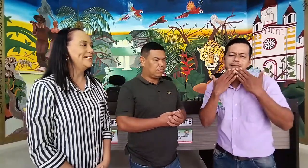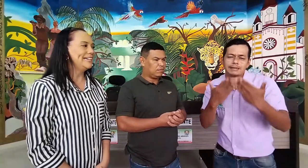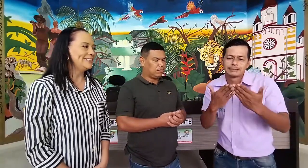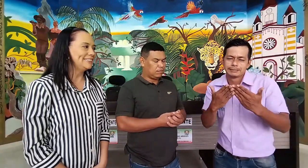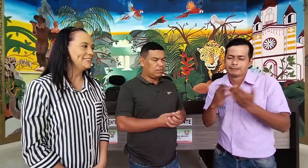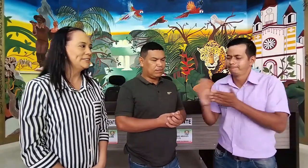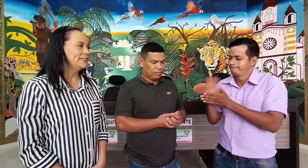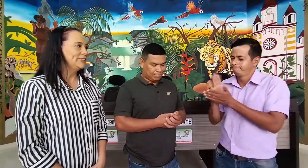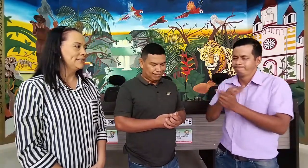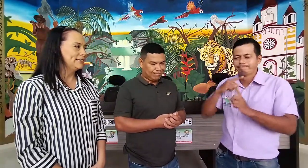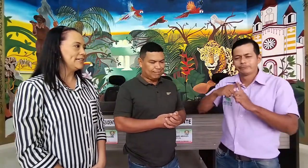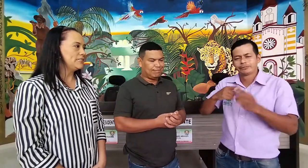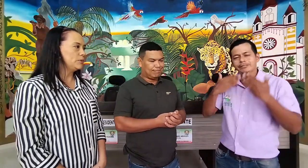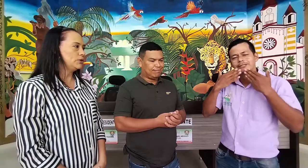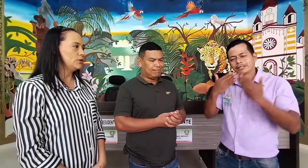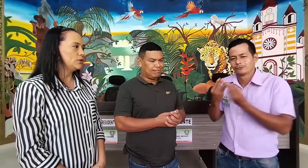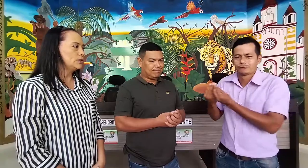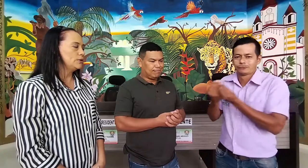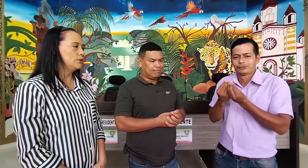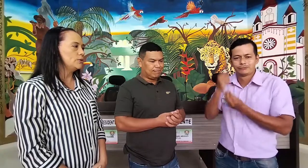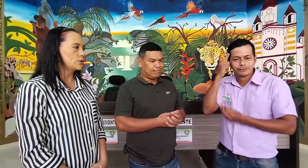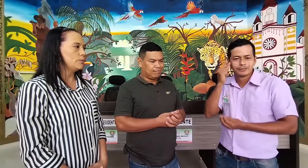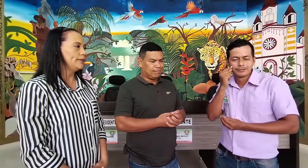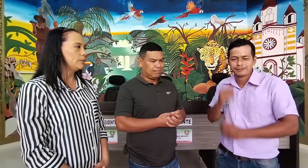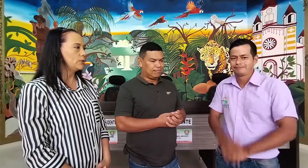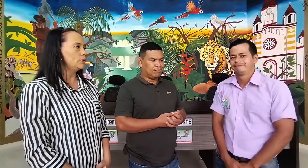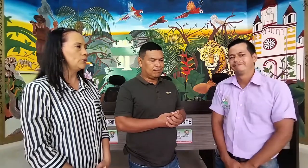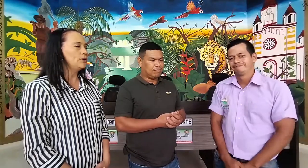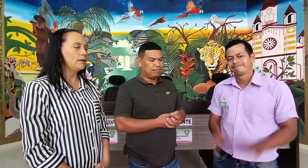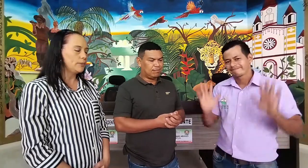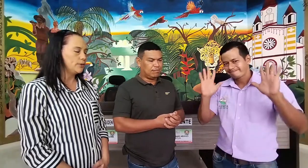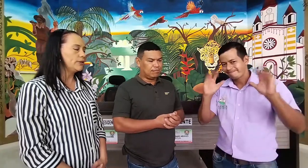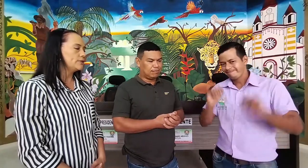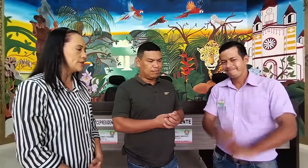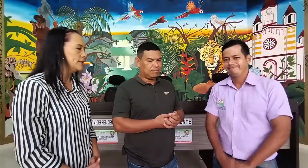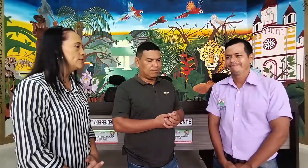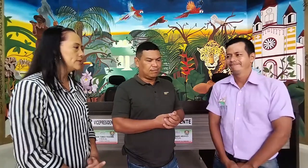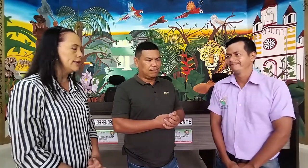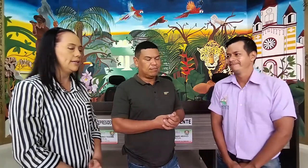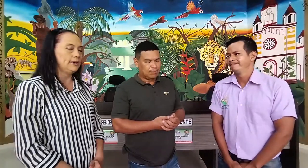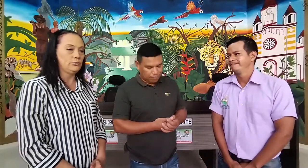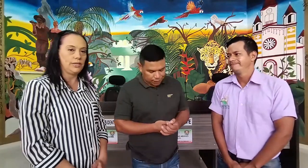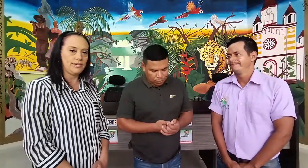Gracias. Gracias por todos los que nos acompañan, por todo el apoyo que nos hace con su salida. Gracias.